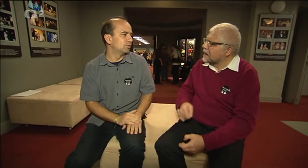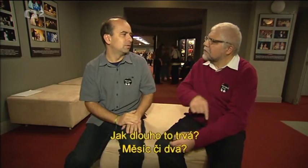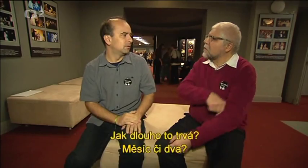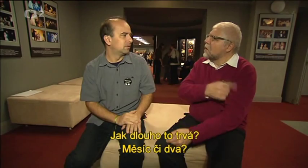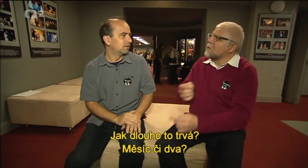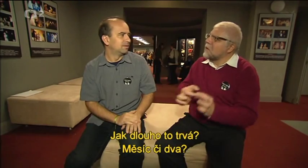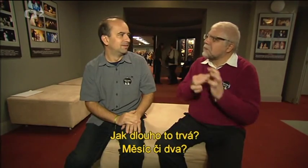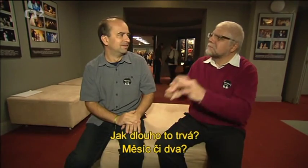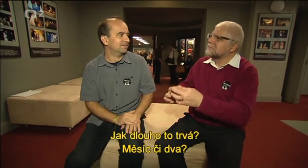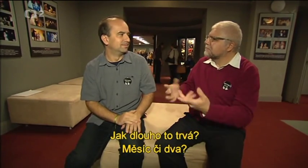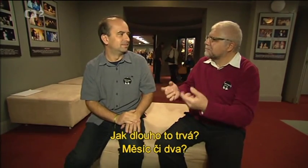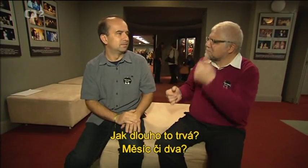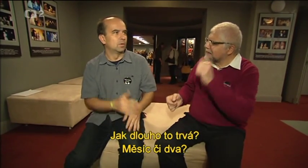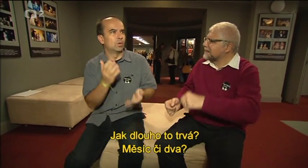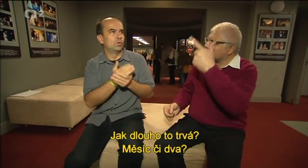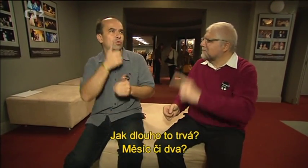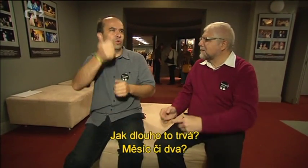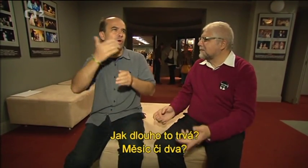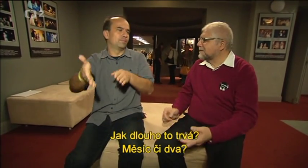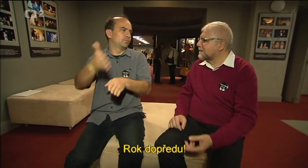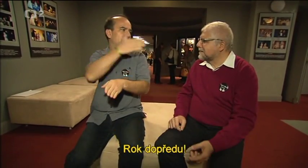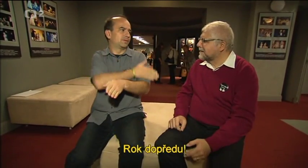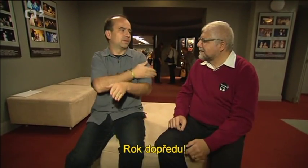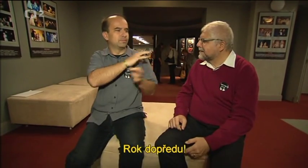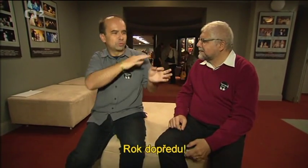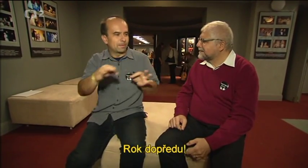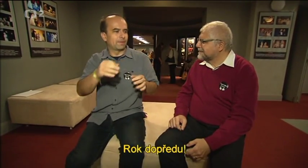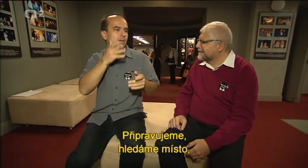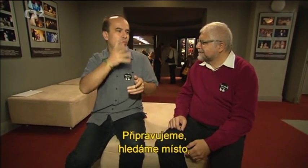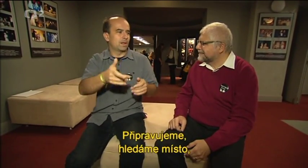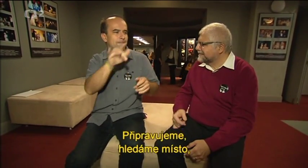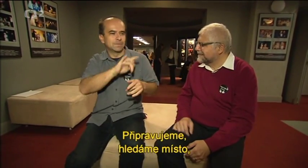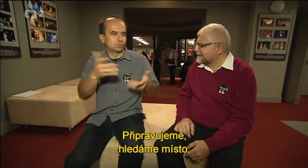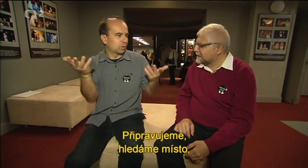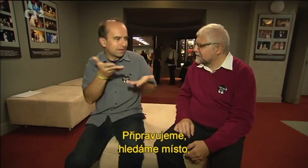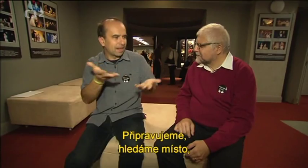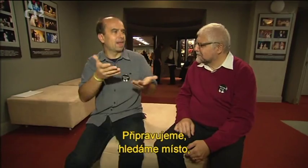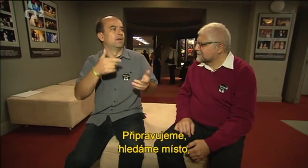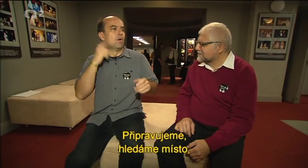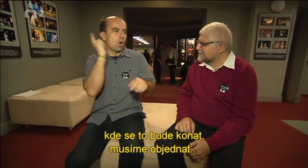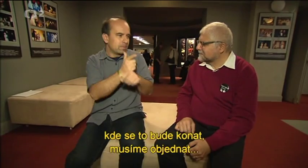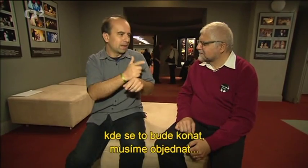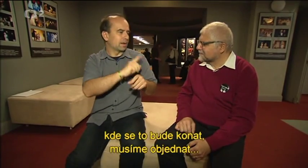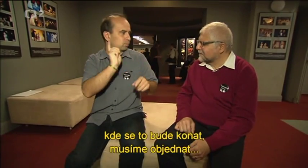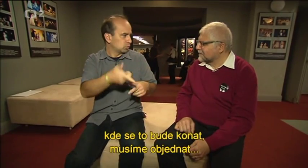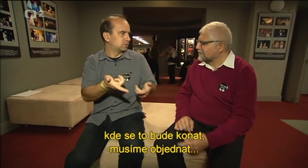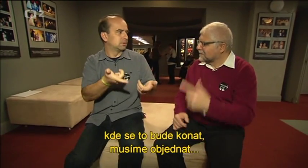Jak dlouho to trvá? Měsíc či dva? Rok dopředu. Připravujeme, hledáme místo, kde se to bude konat. Musíme objednat.